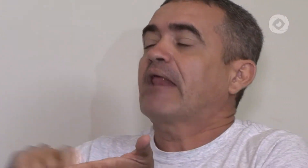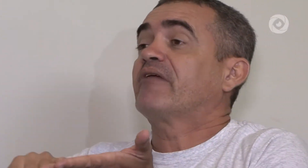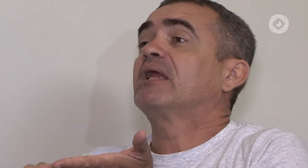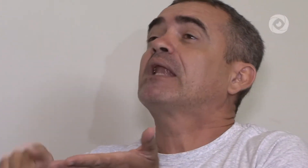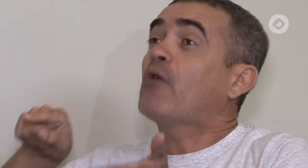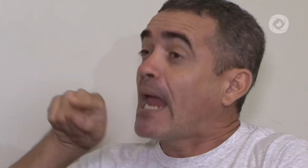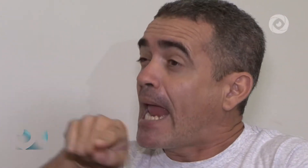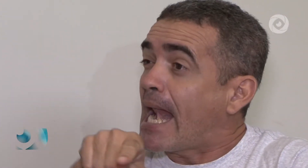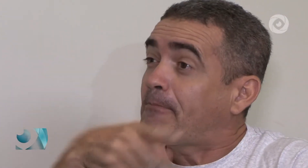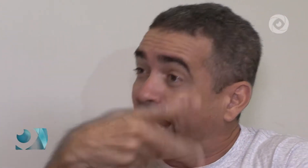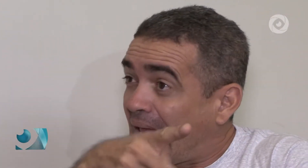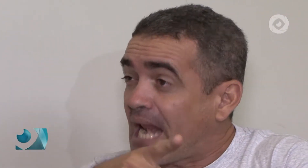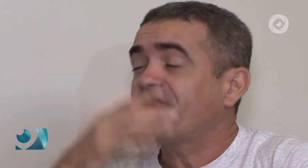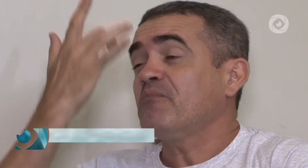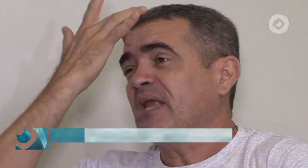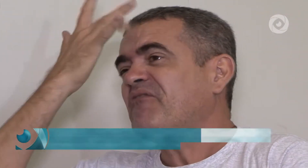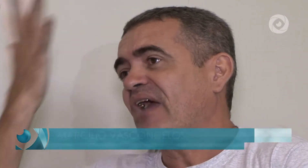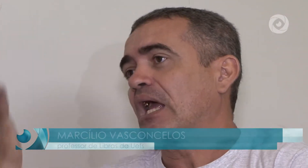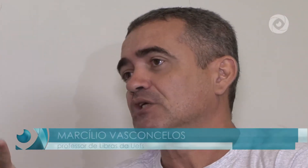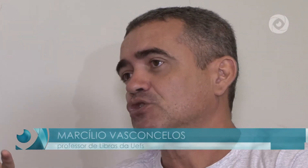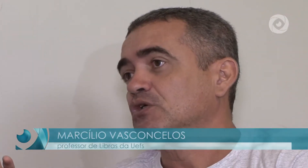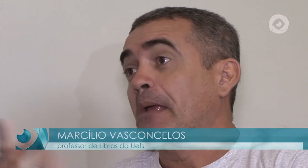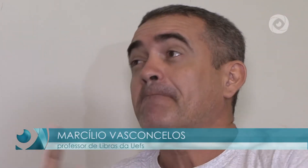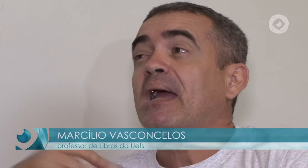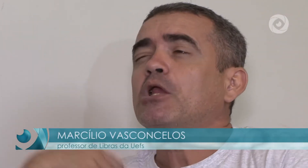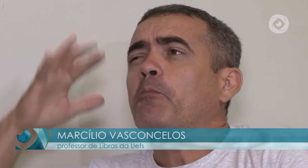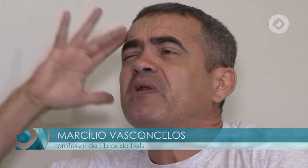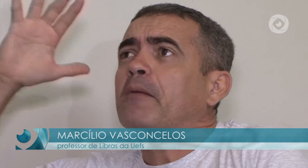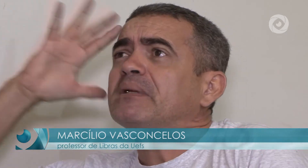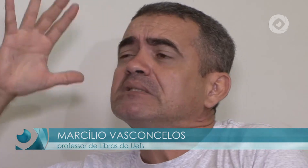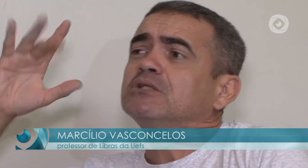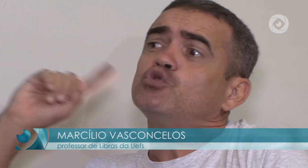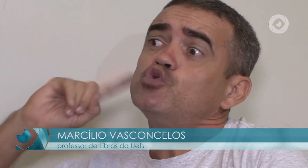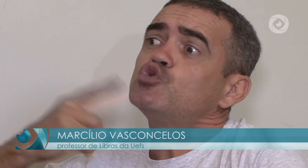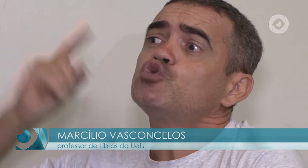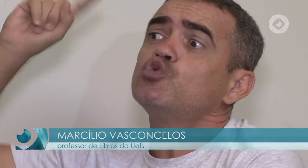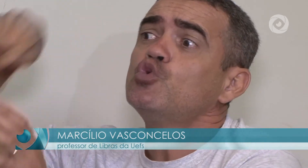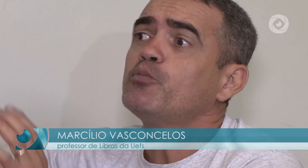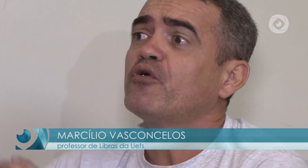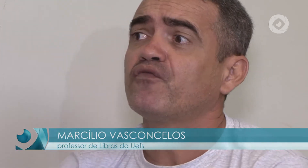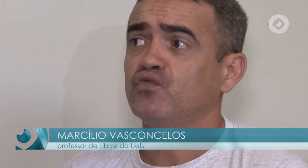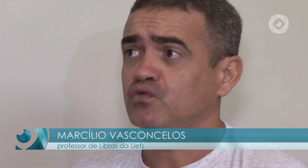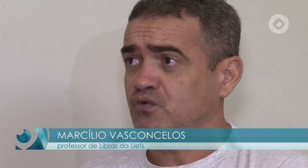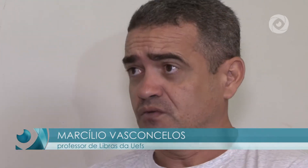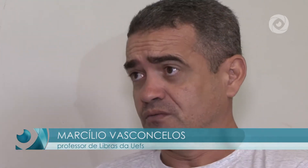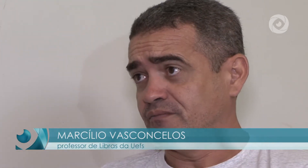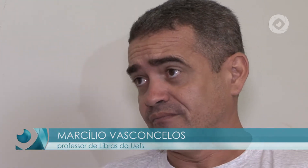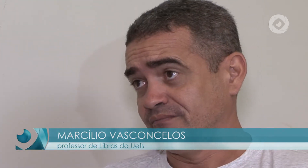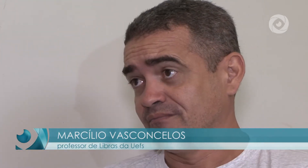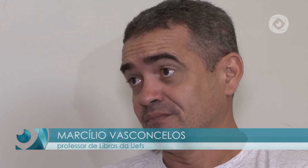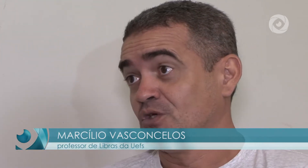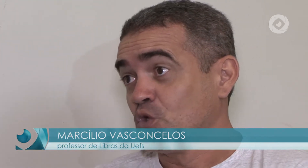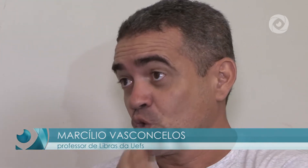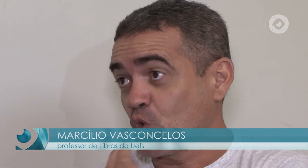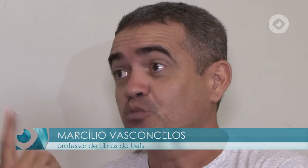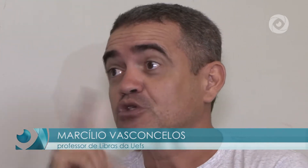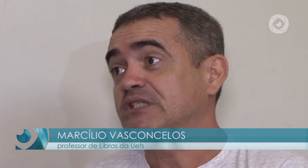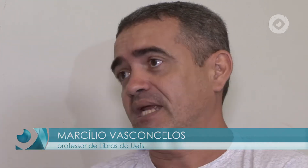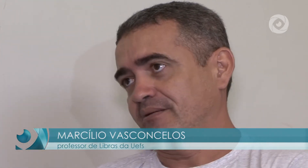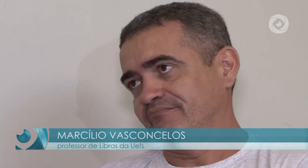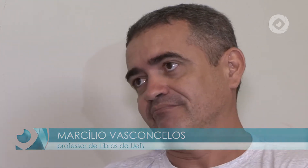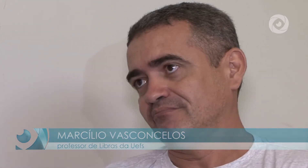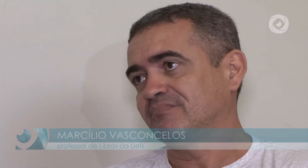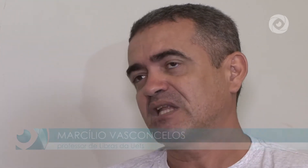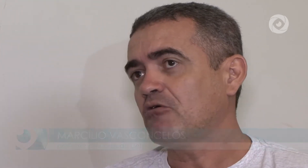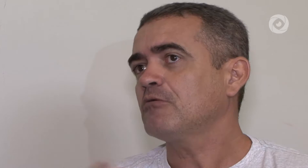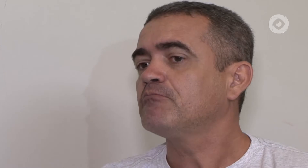consegue escrever. Então para ela foi mais fácil. Eu fiquei pensando, se for um surdo profundo, como